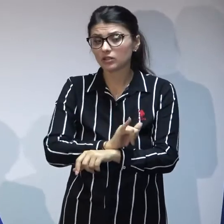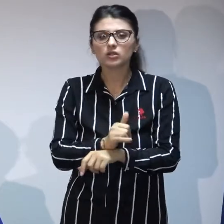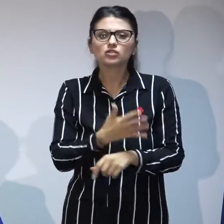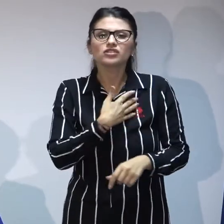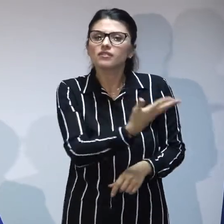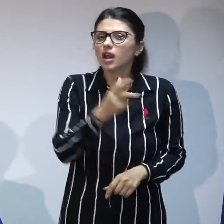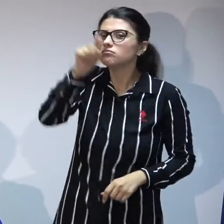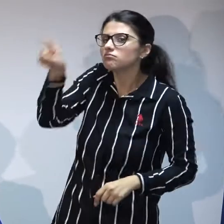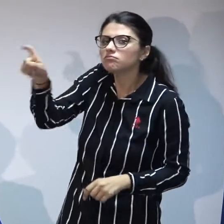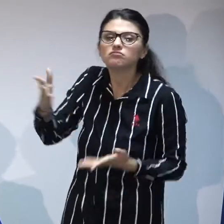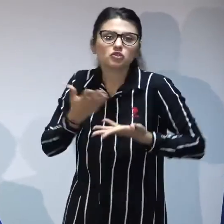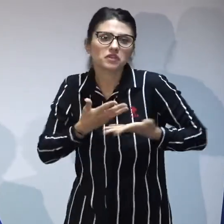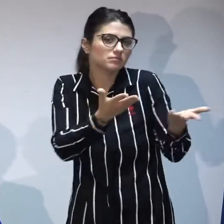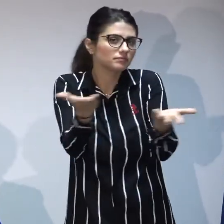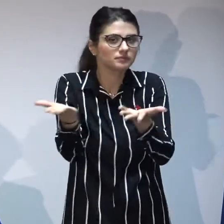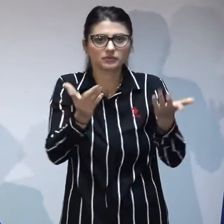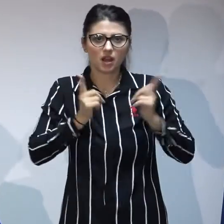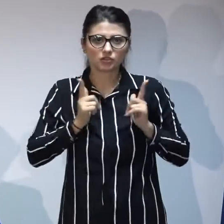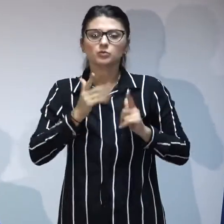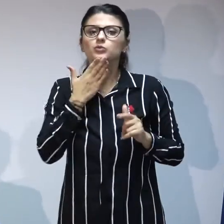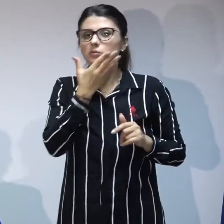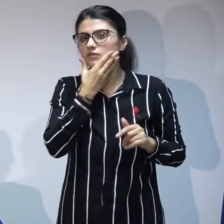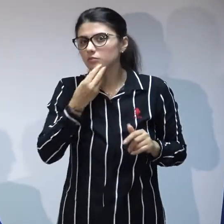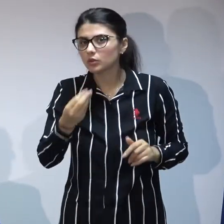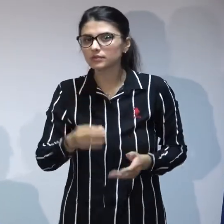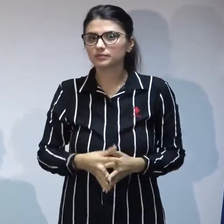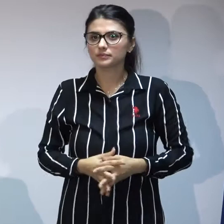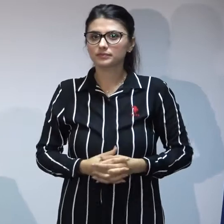orice întrebare pe care o aveți pe zona asta vă mulțumesc mult